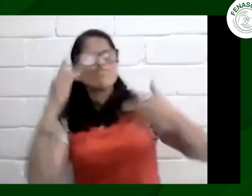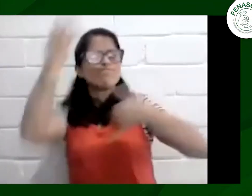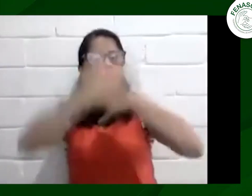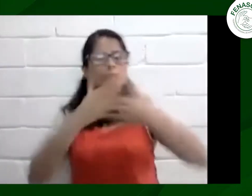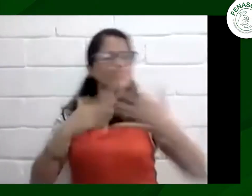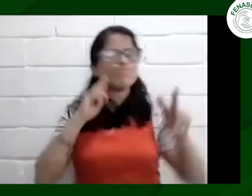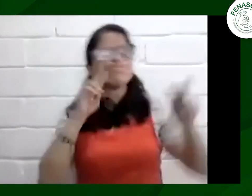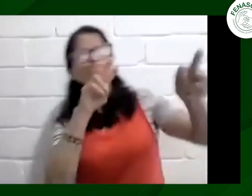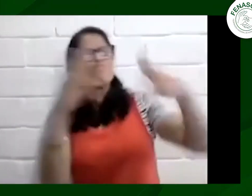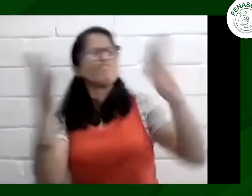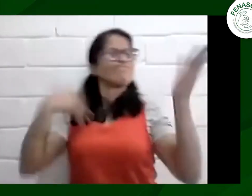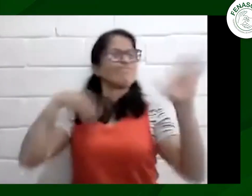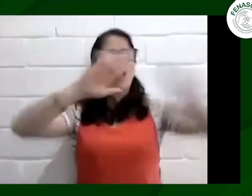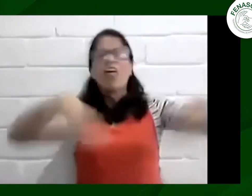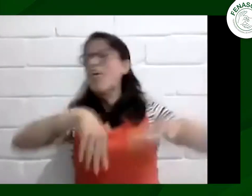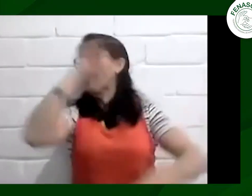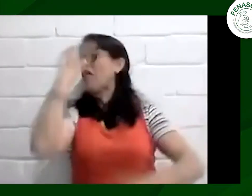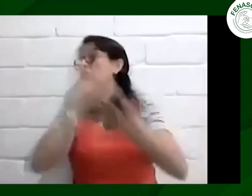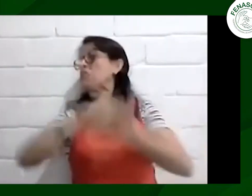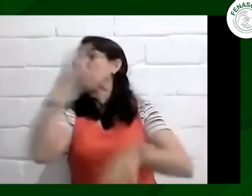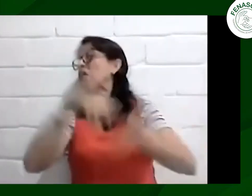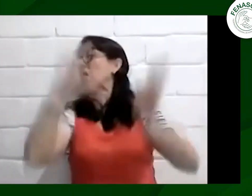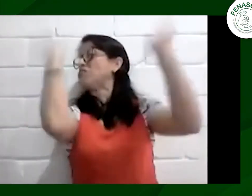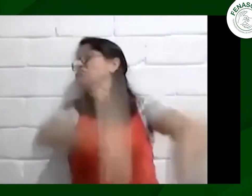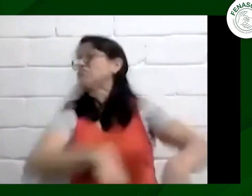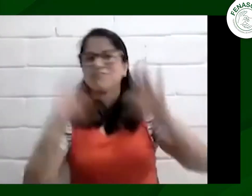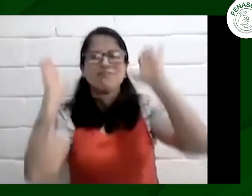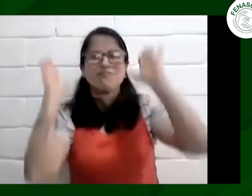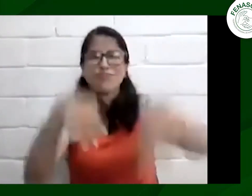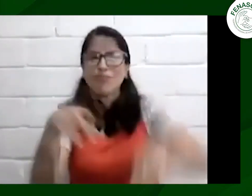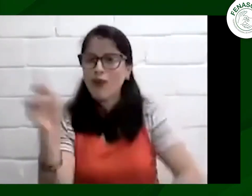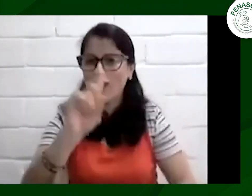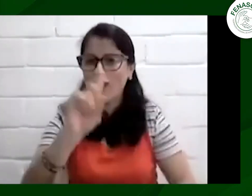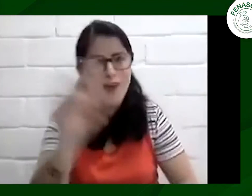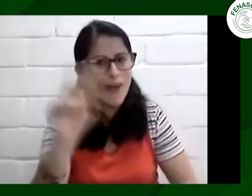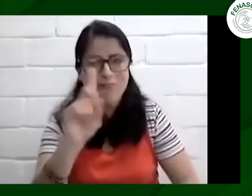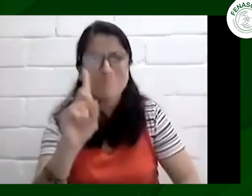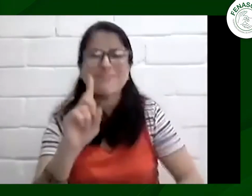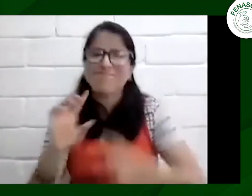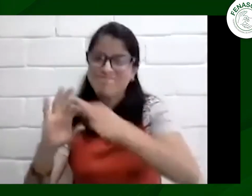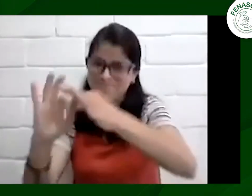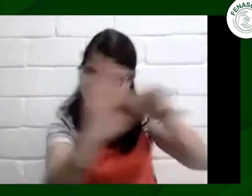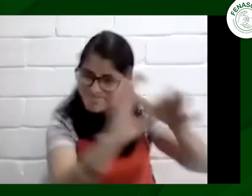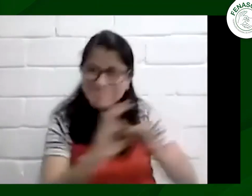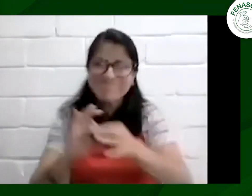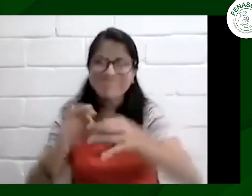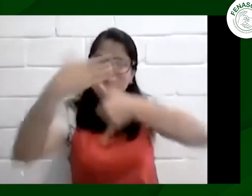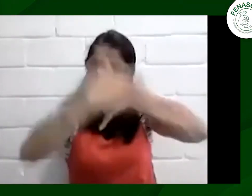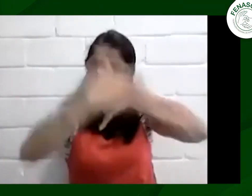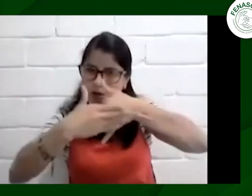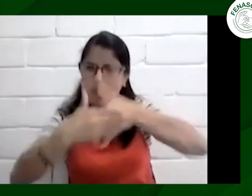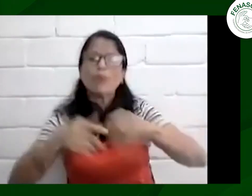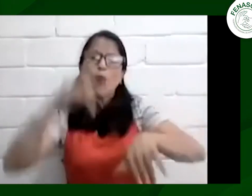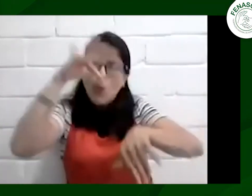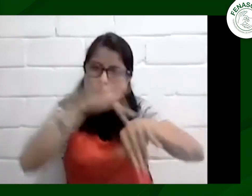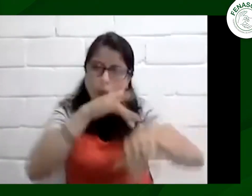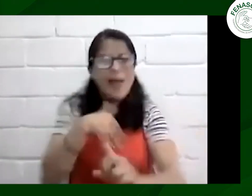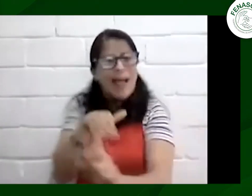información que llegue para que las personas a nivel nacional no piensen que es que ay no todo quedó igual todo sigue lo mismo no